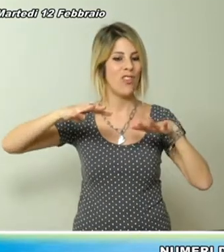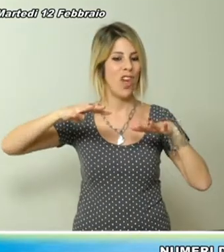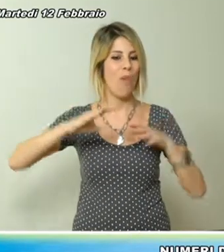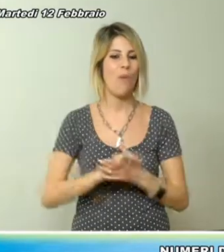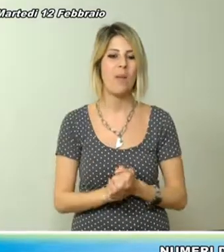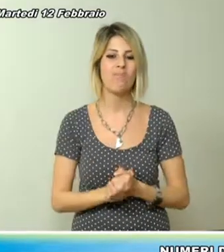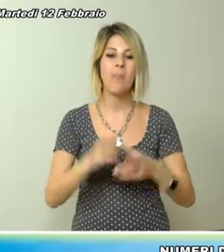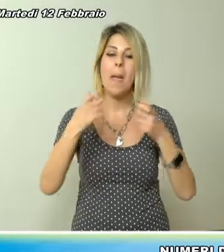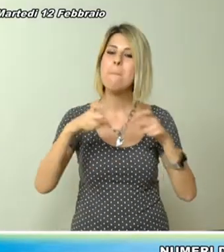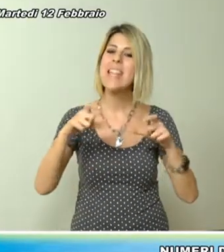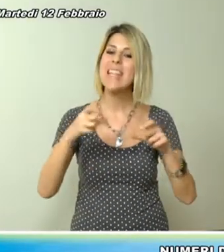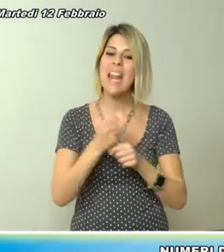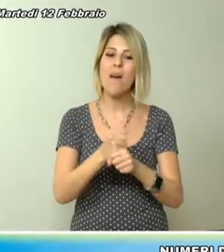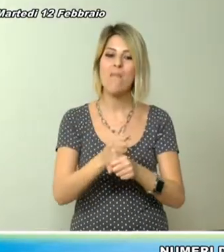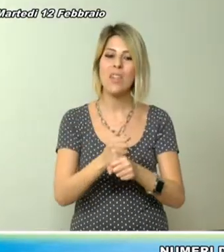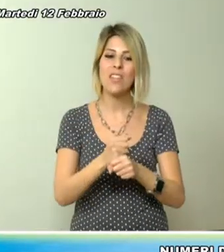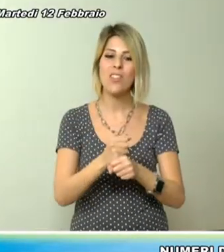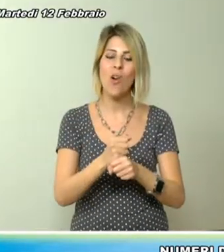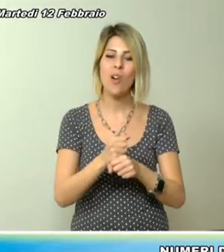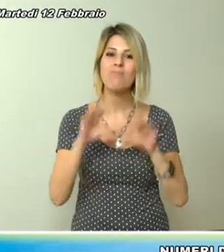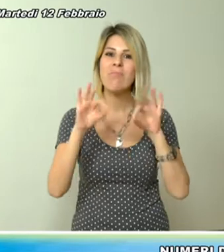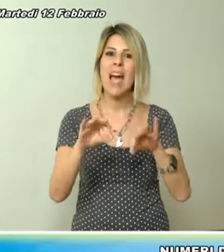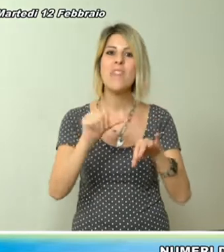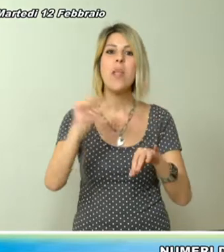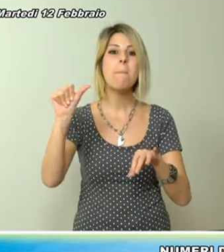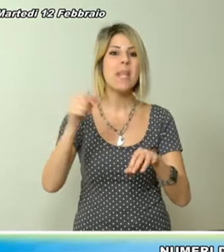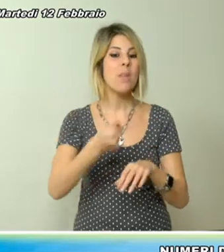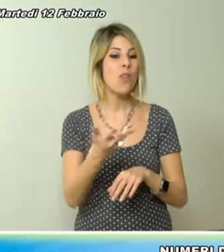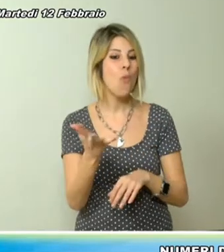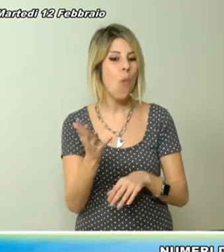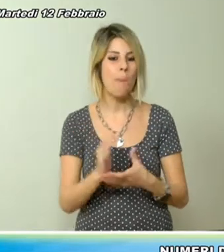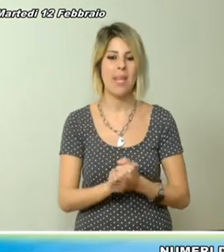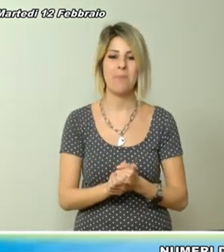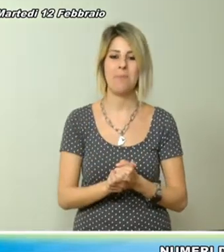Dalla biglietteria della fondazione giungono i primi numeri.